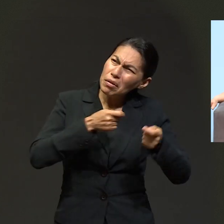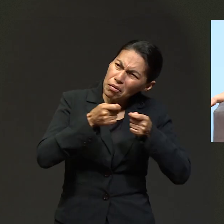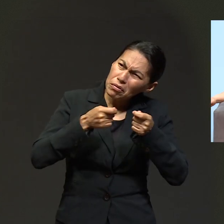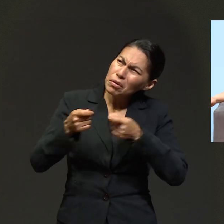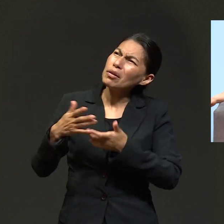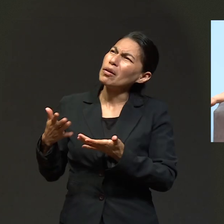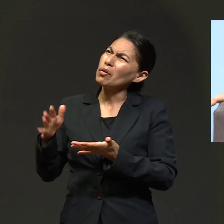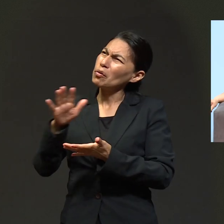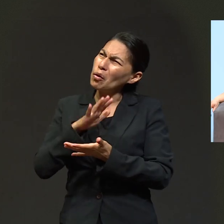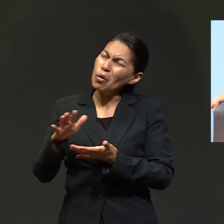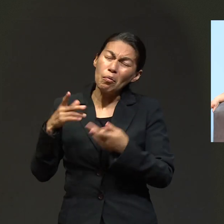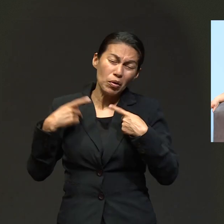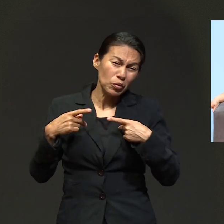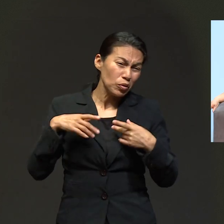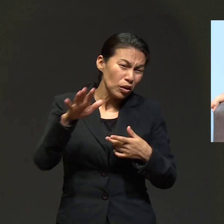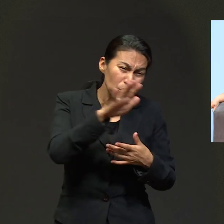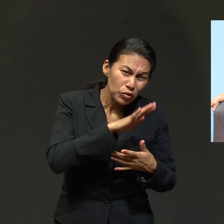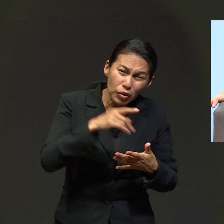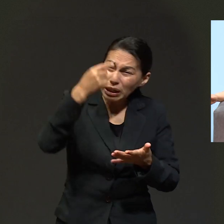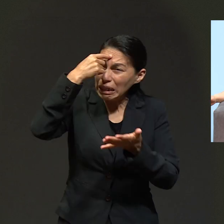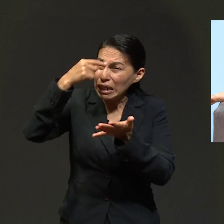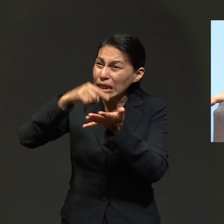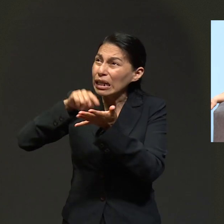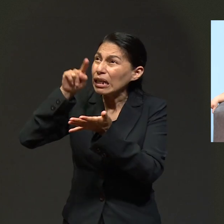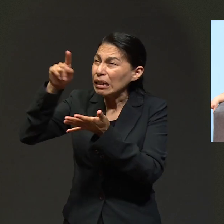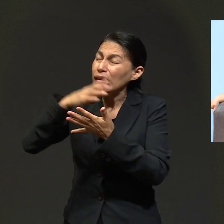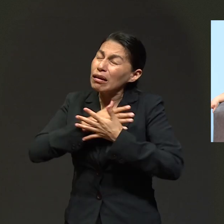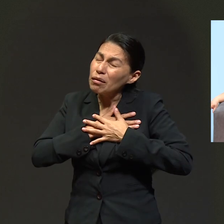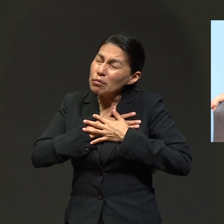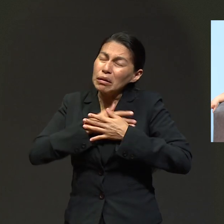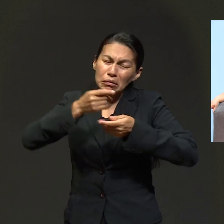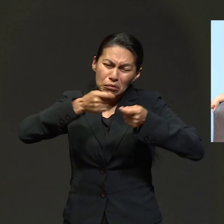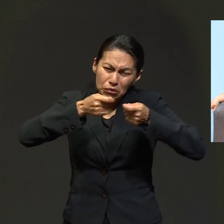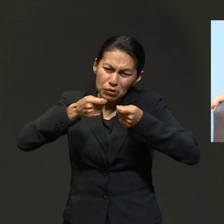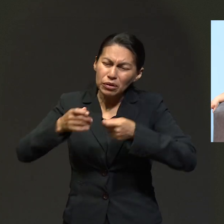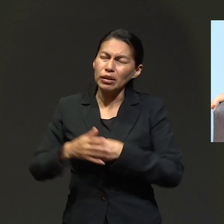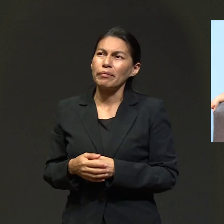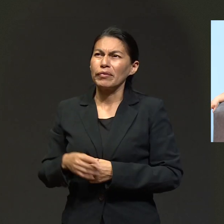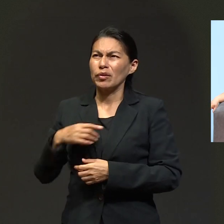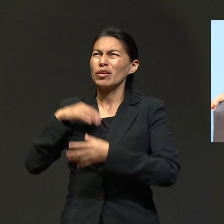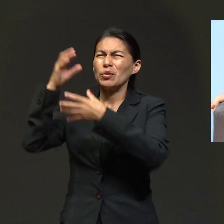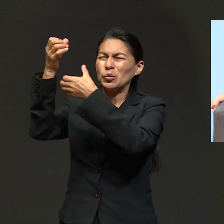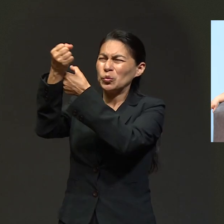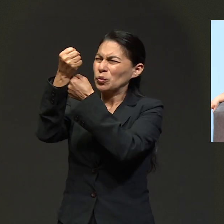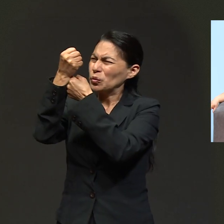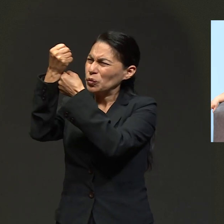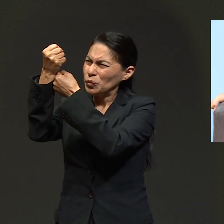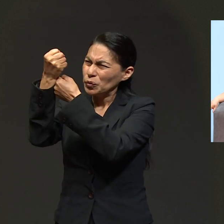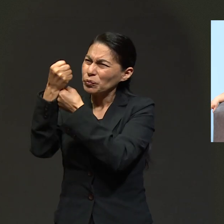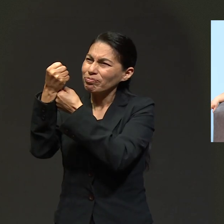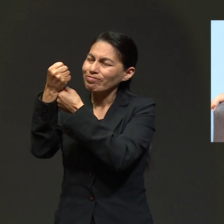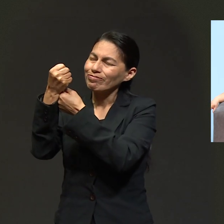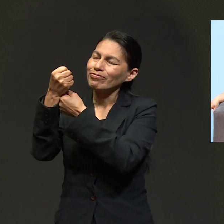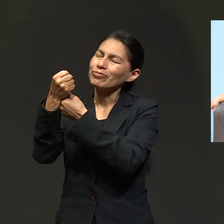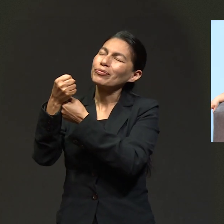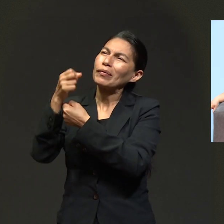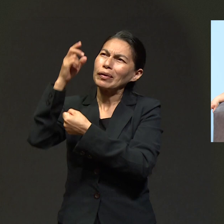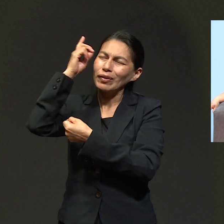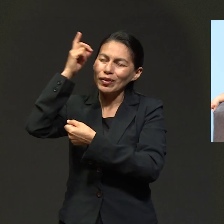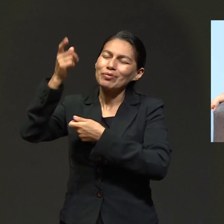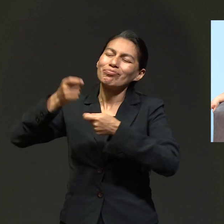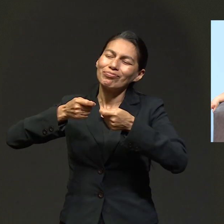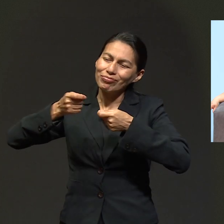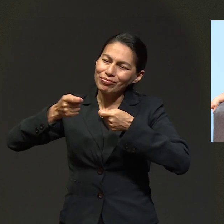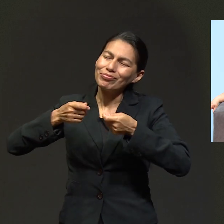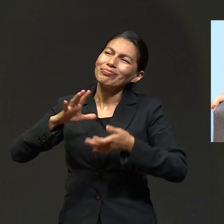vida y de la vida de mi familia, ¿verdad? Y de todo aquel que tiene temor y cree en él. Amén. Entonces, yo me aferré de Dios y efectivamente